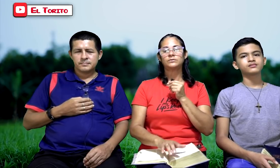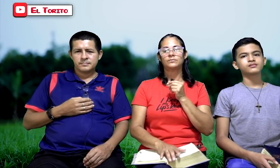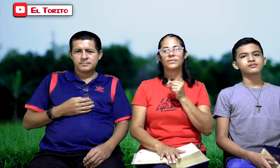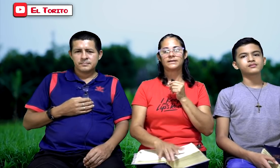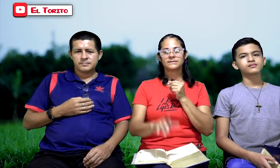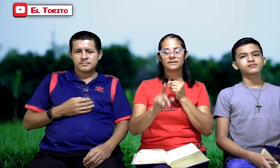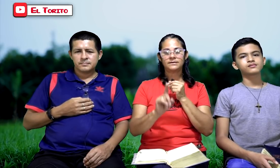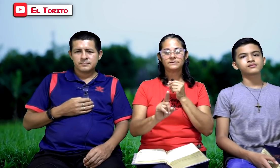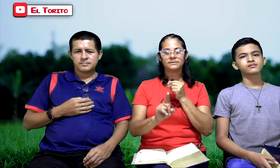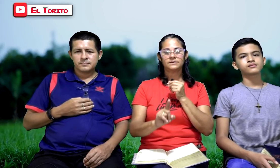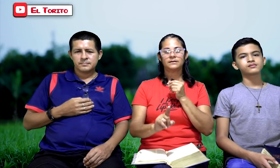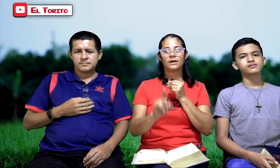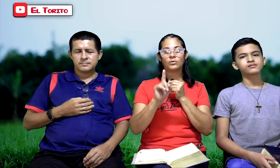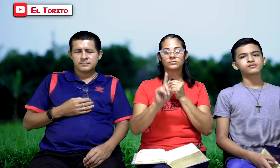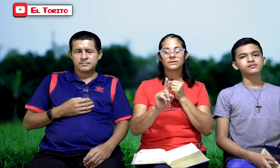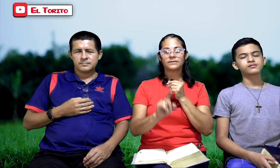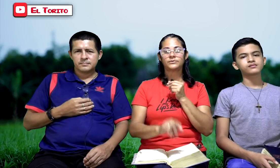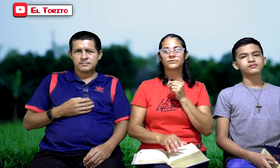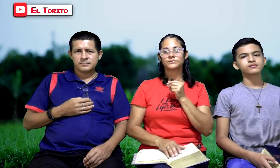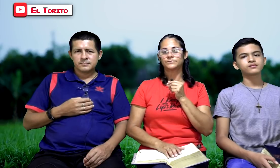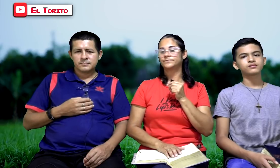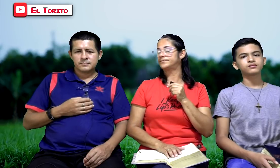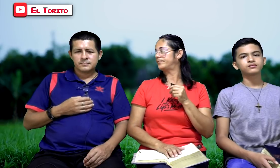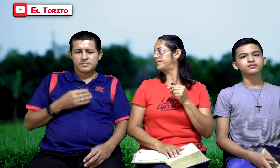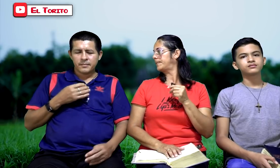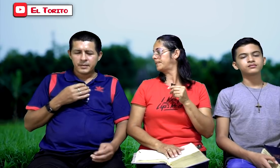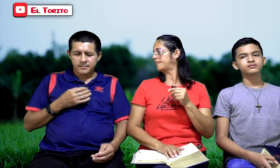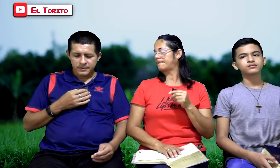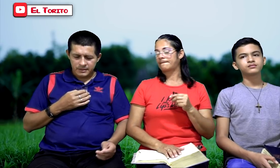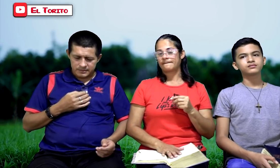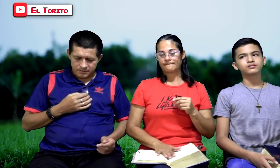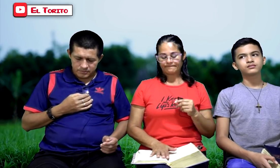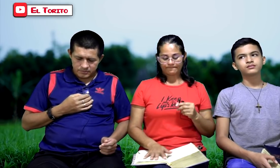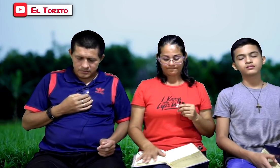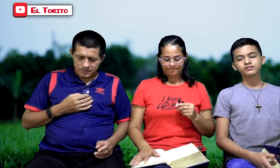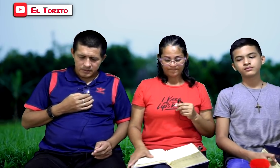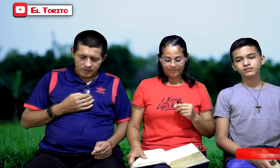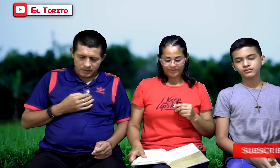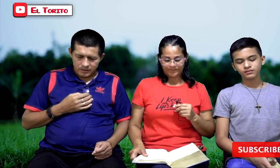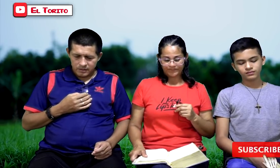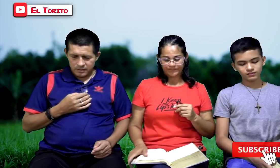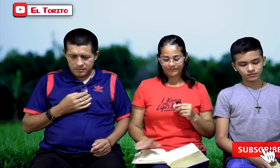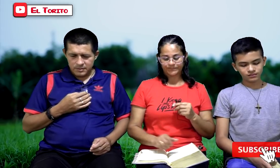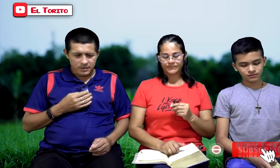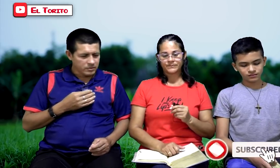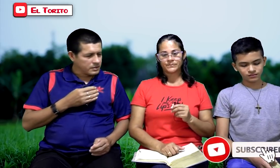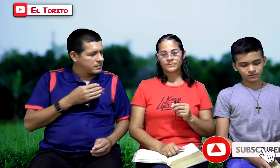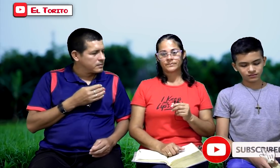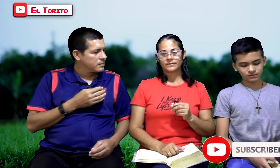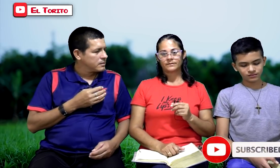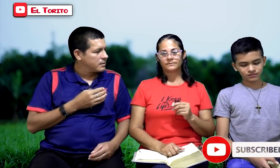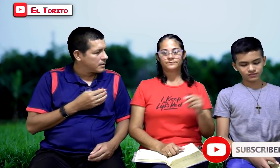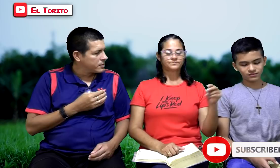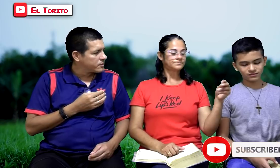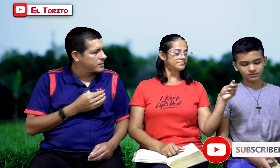para seguir la voluntad de Dios. Bien, finalizamos, invitándole a Antonio